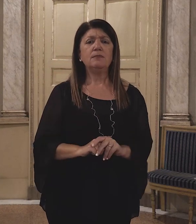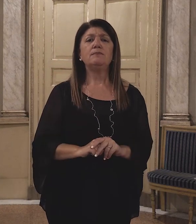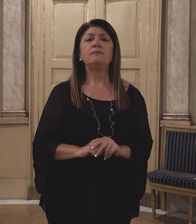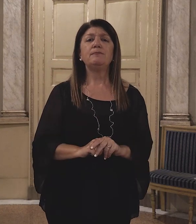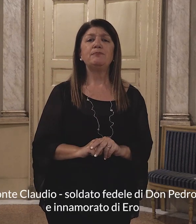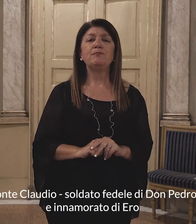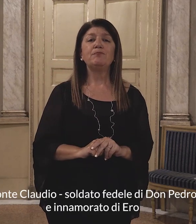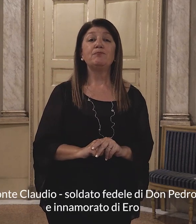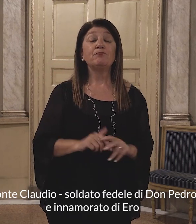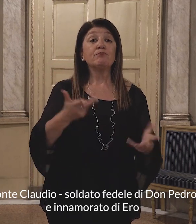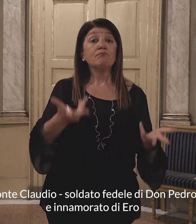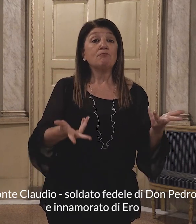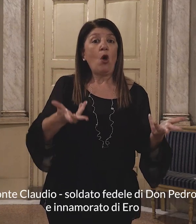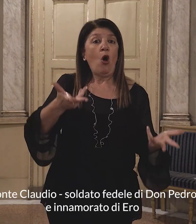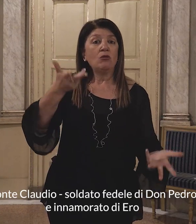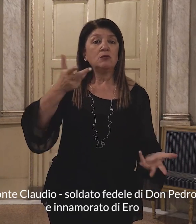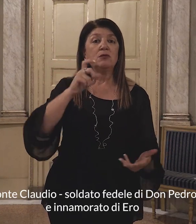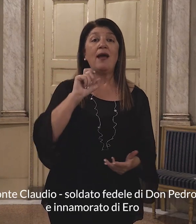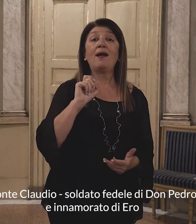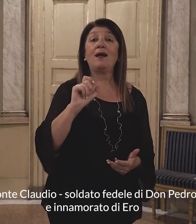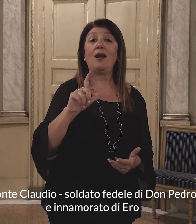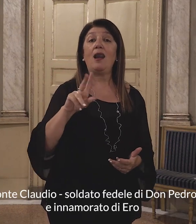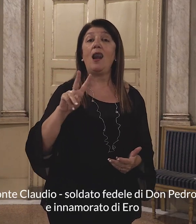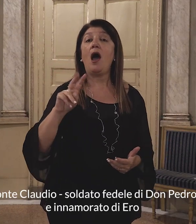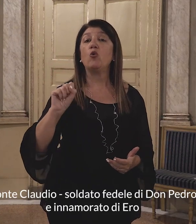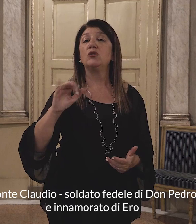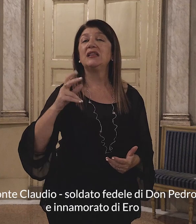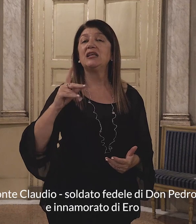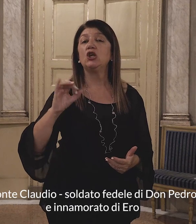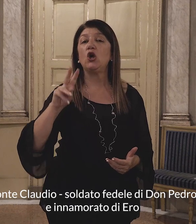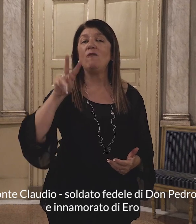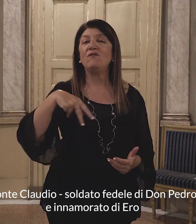Conte Claudio, soldato fedele di Don Pedro, innamorato di Ero.